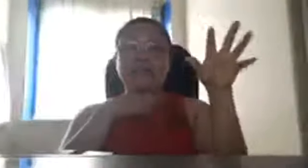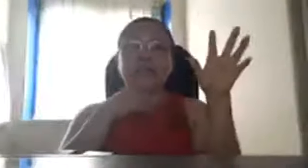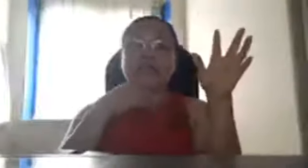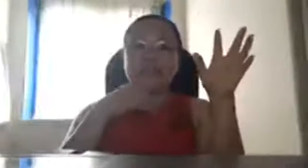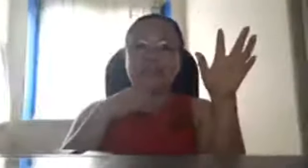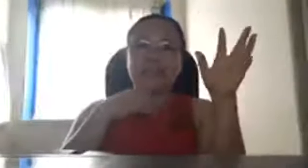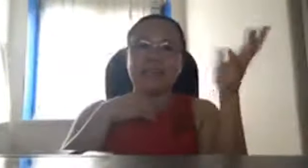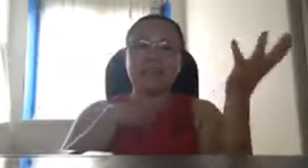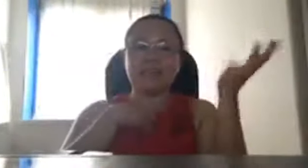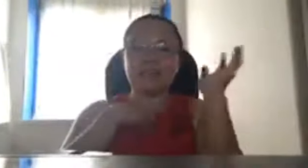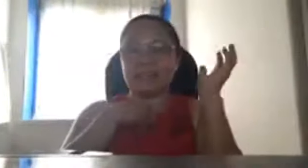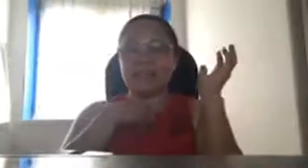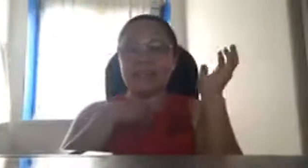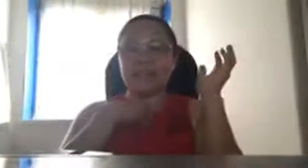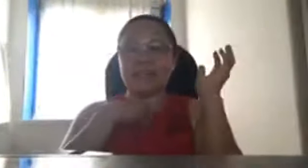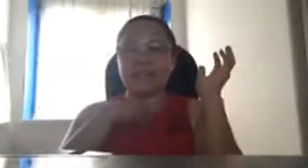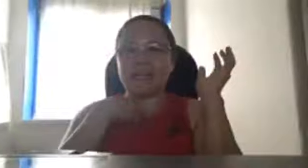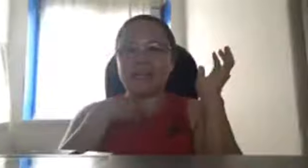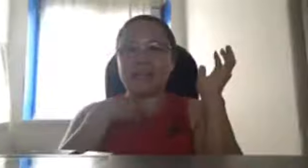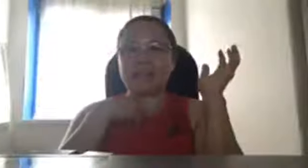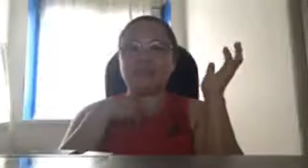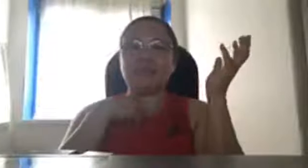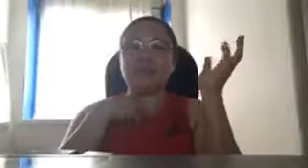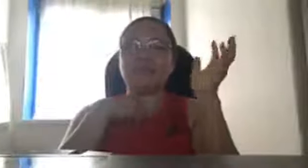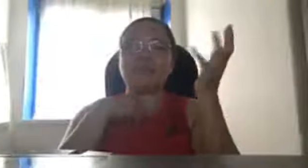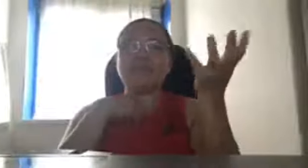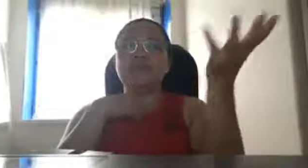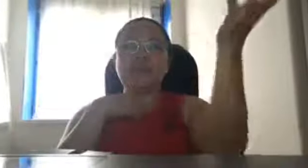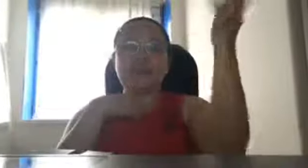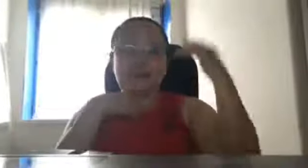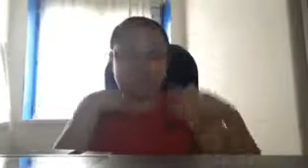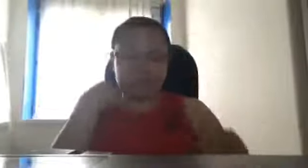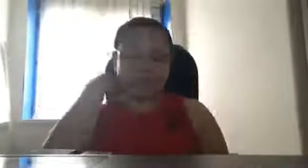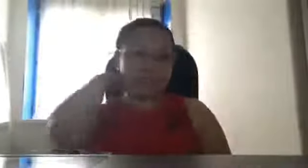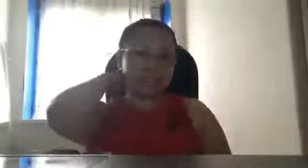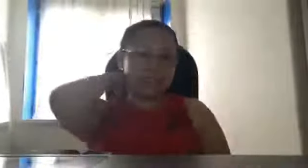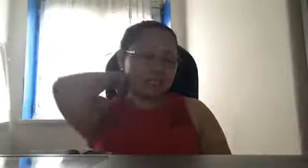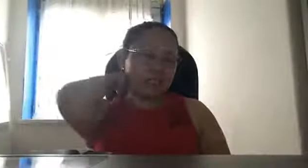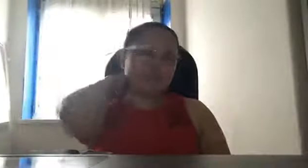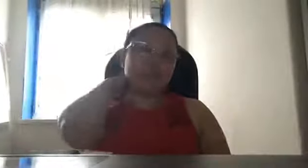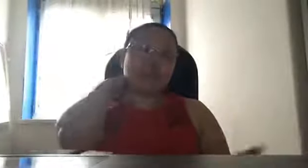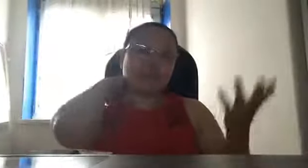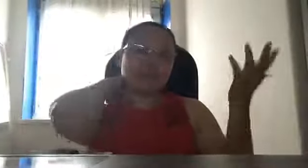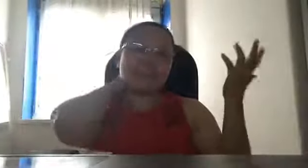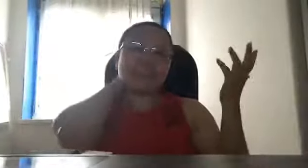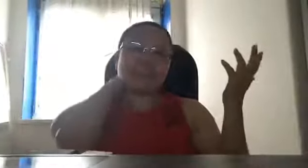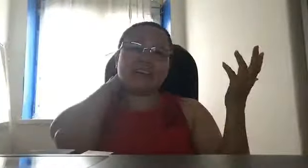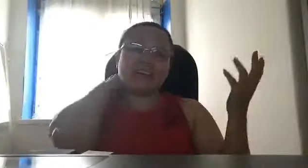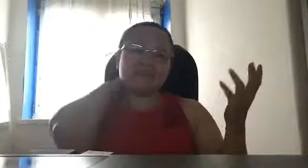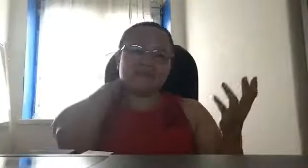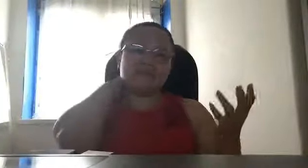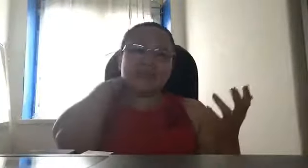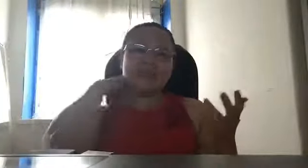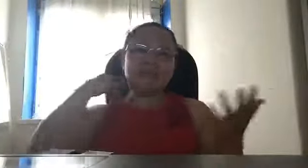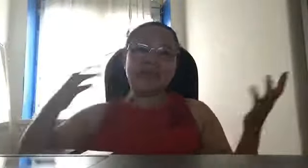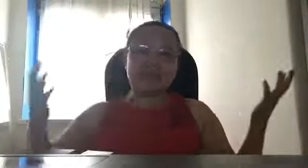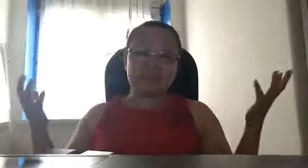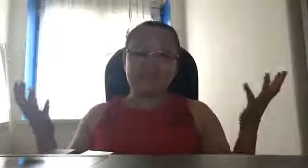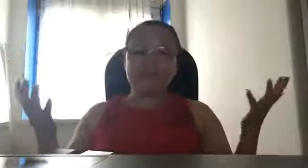radar na yan hindi ko na rin yan kaya so pinabaya ko na yan sa kanila pero yan naman talaga ang facts and